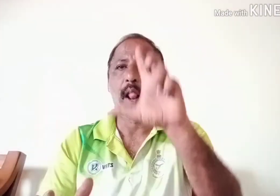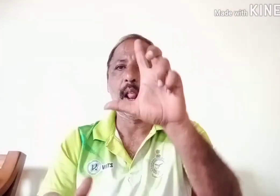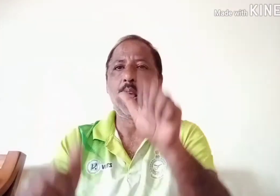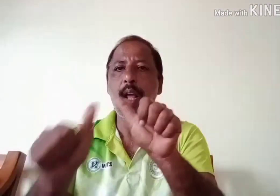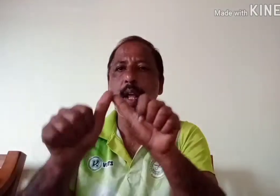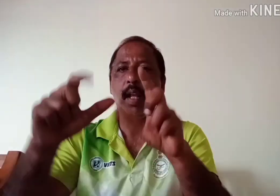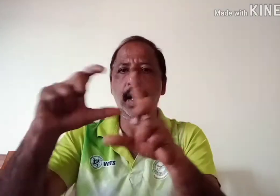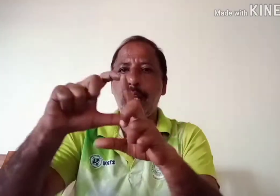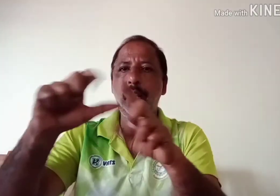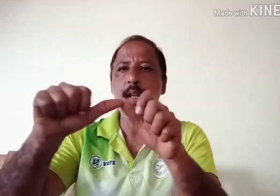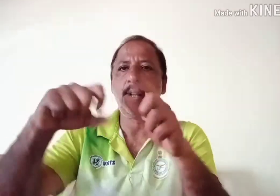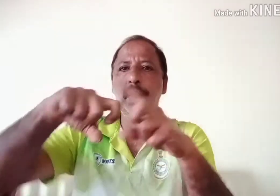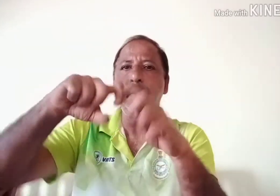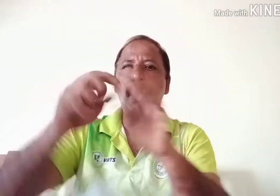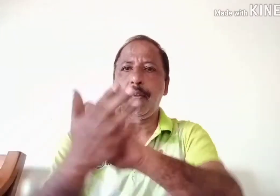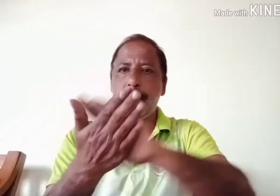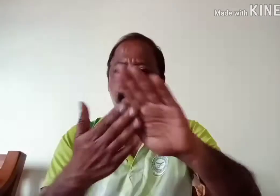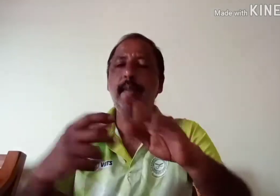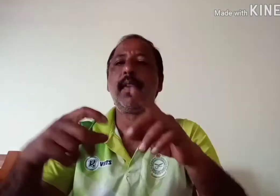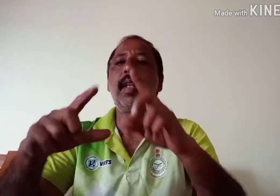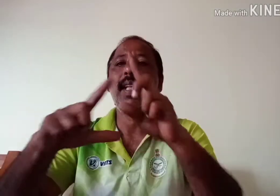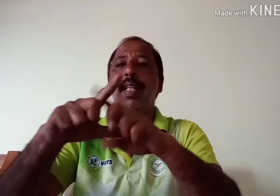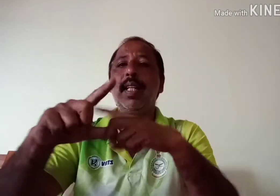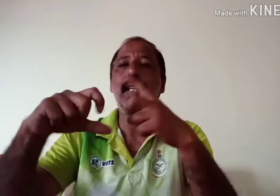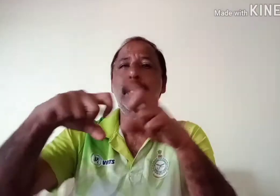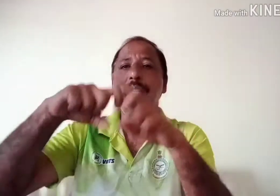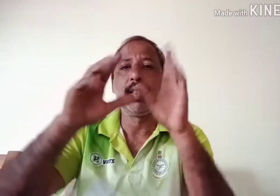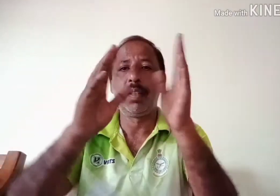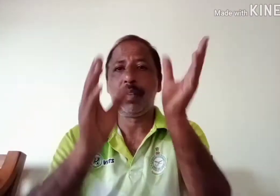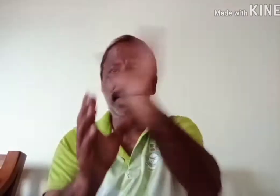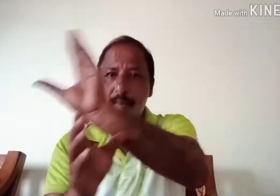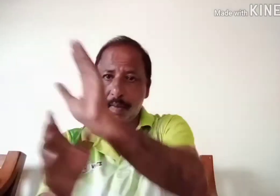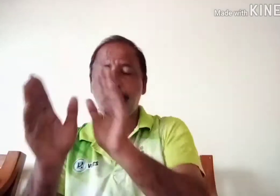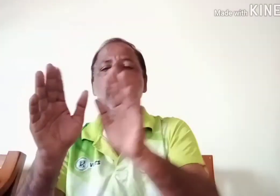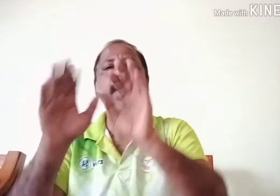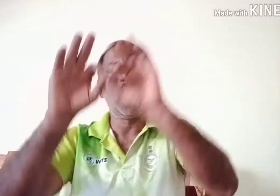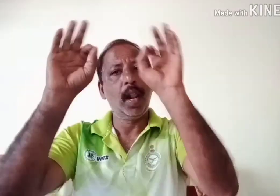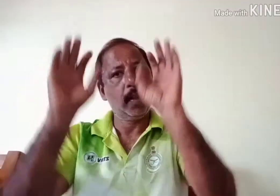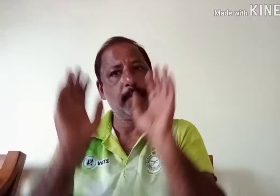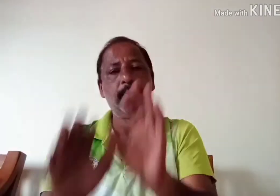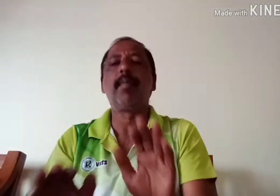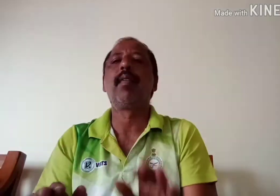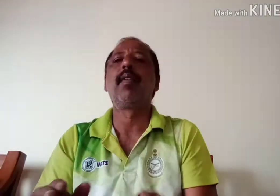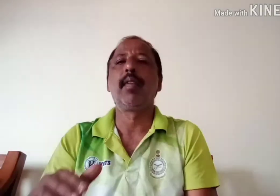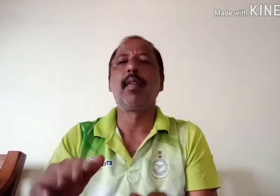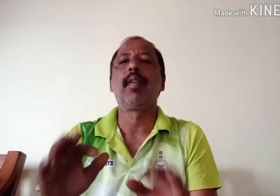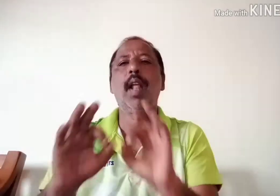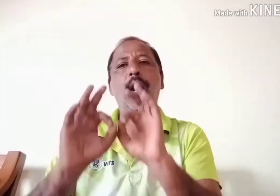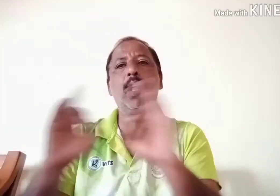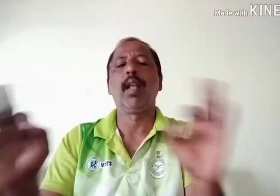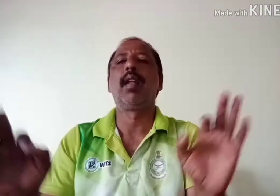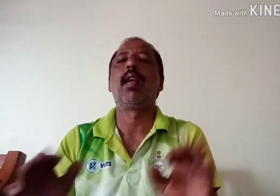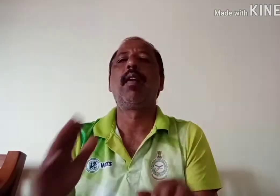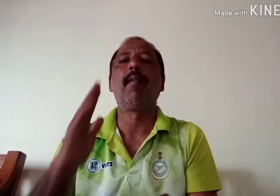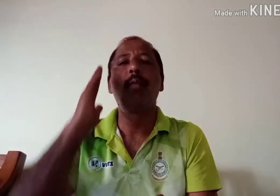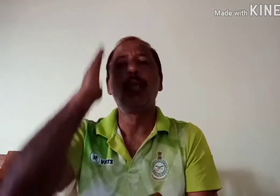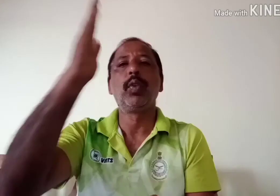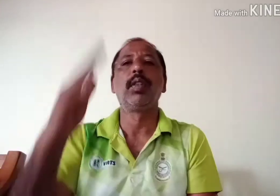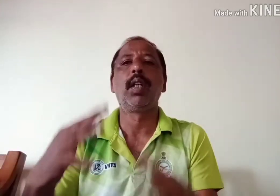और देखिए अश्ग यहां पर देखी बार्ट का पानी है उसमें यहां पर